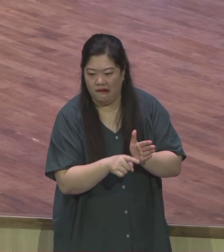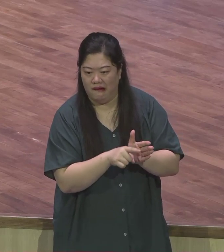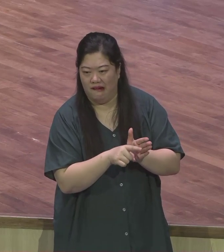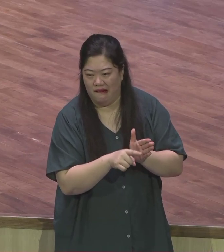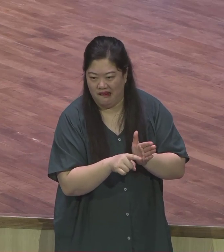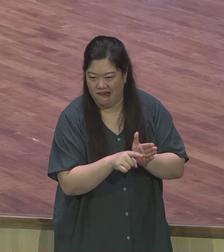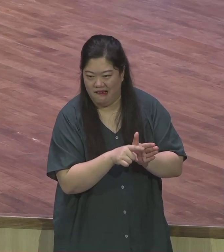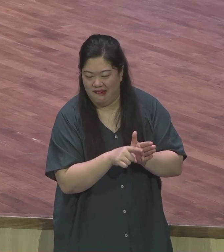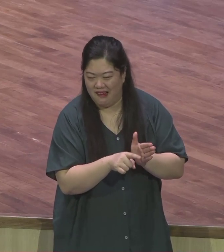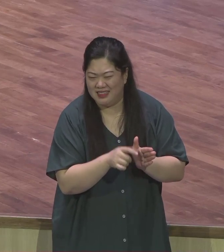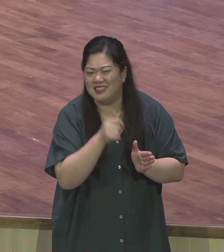갈증을 느끼게 되어집니다